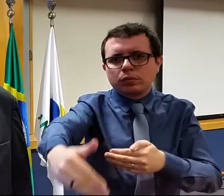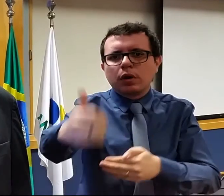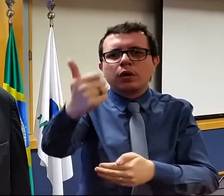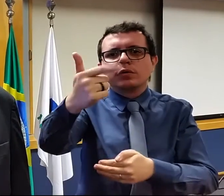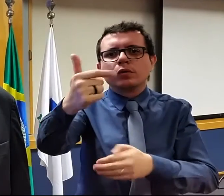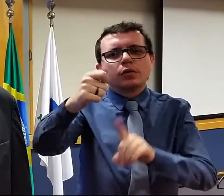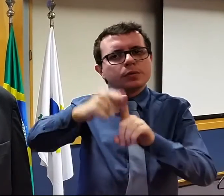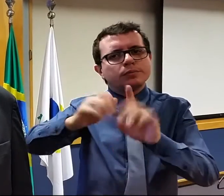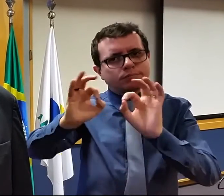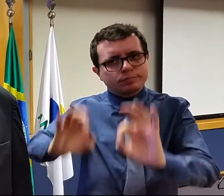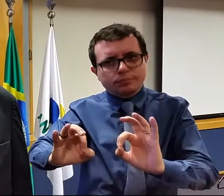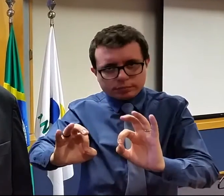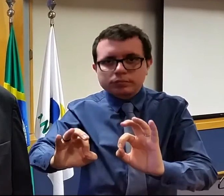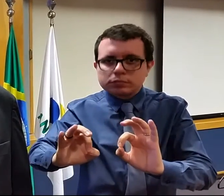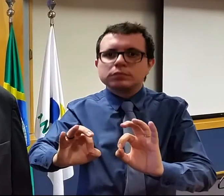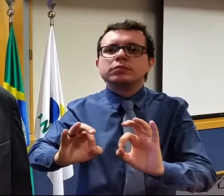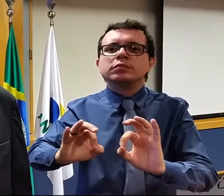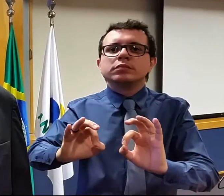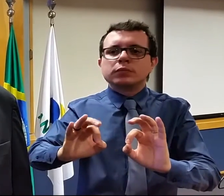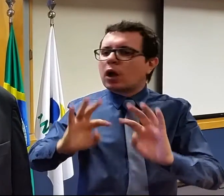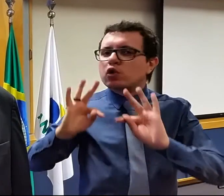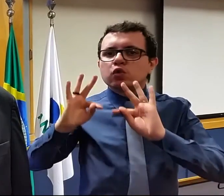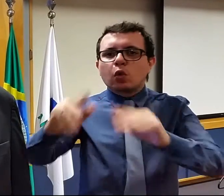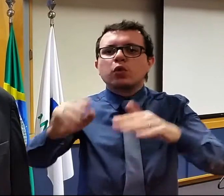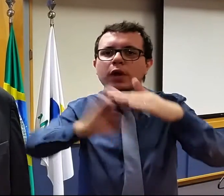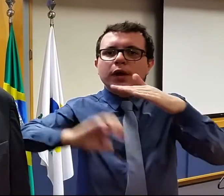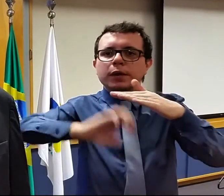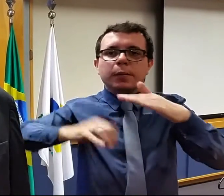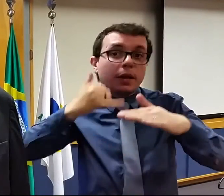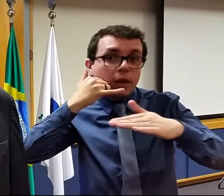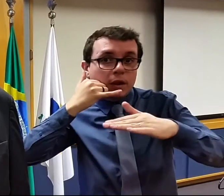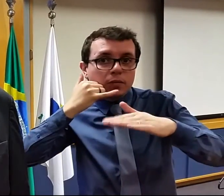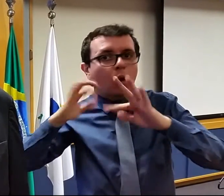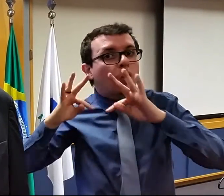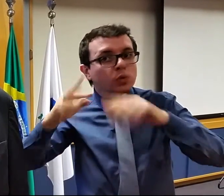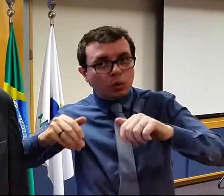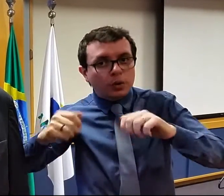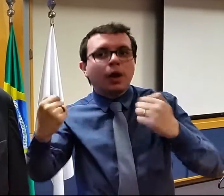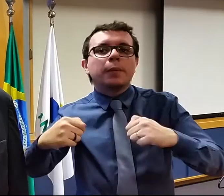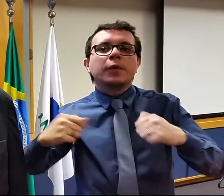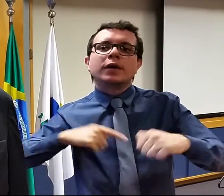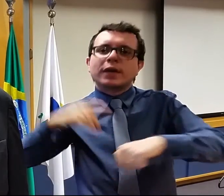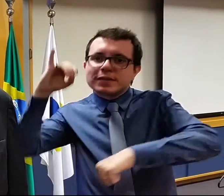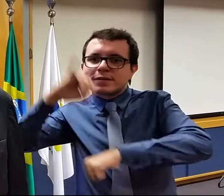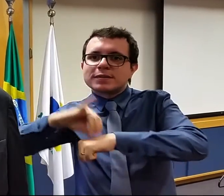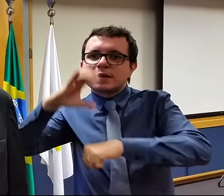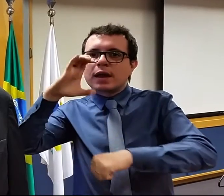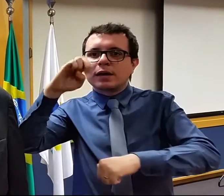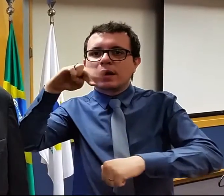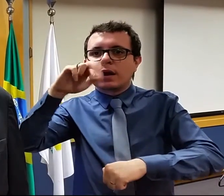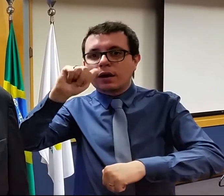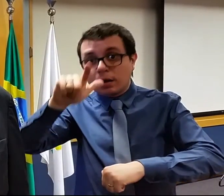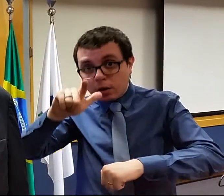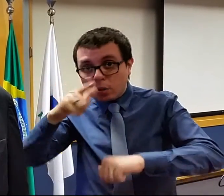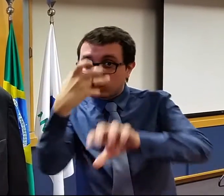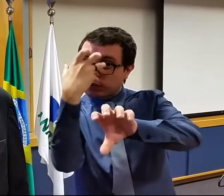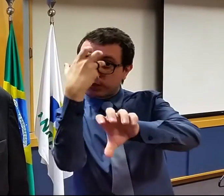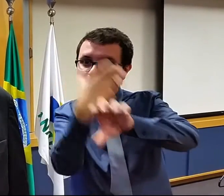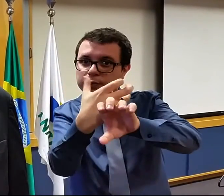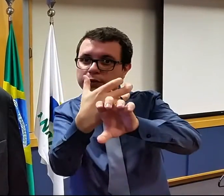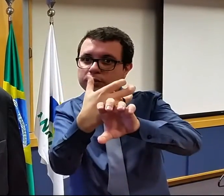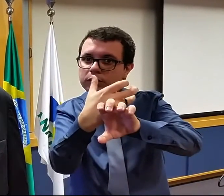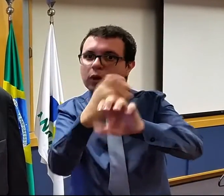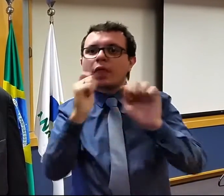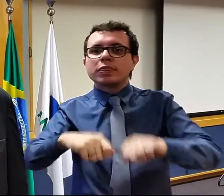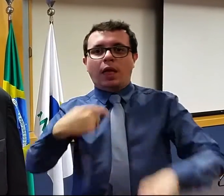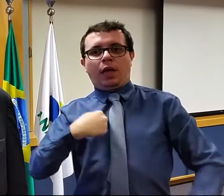meses, todas as operadoras terão centrais de vídeo em que as pessoas